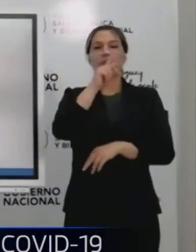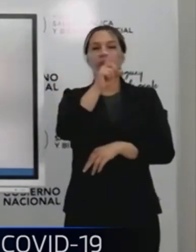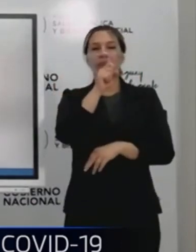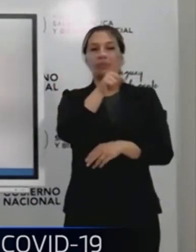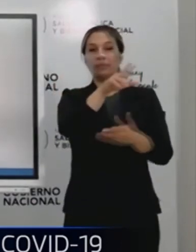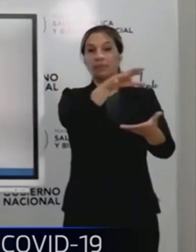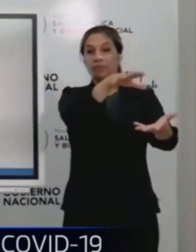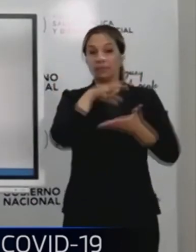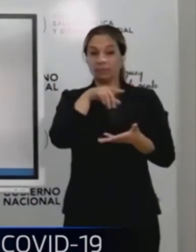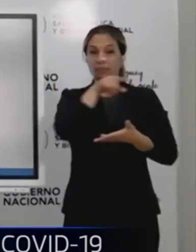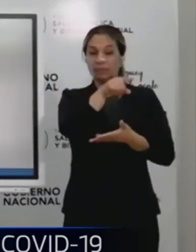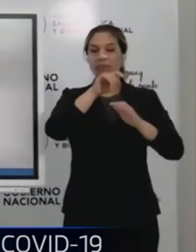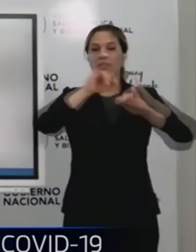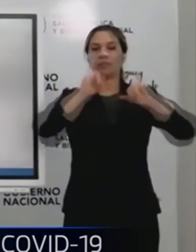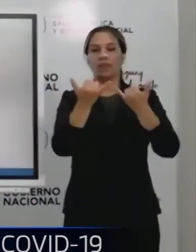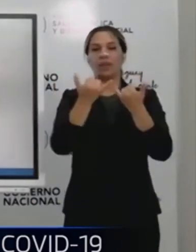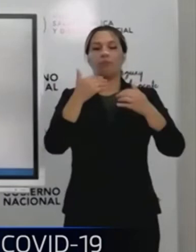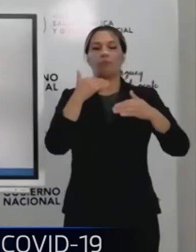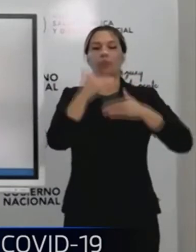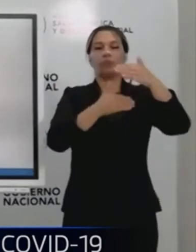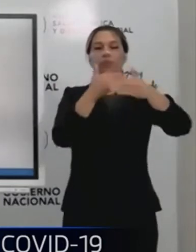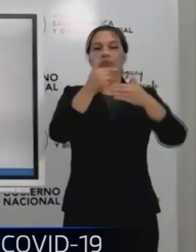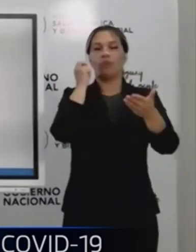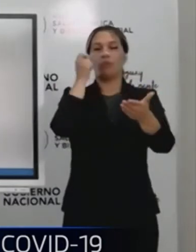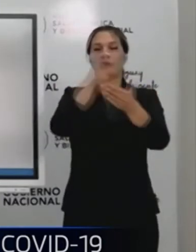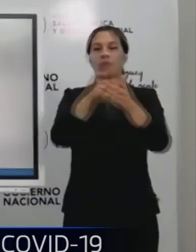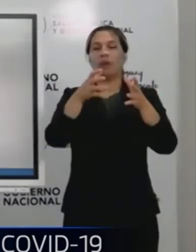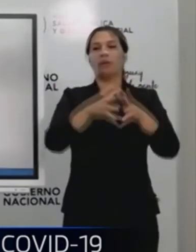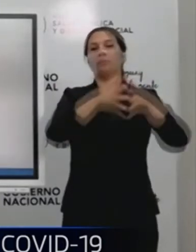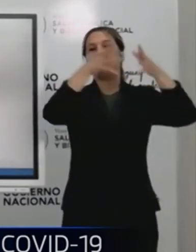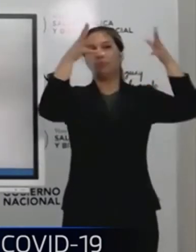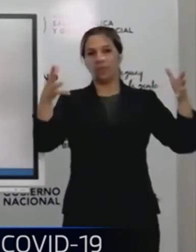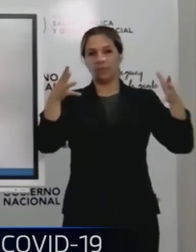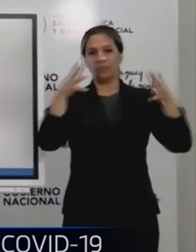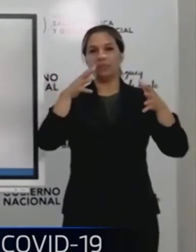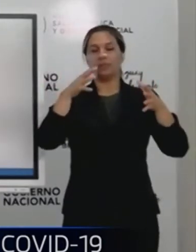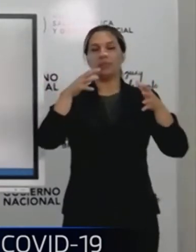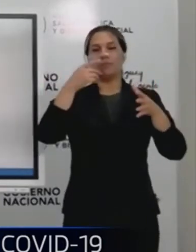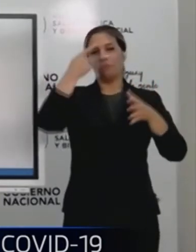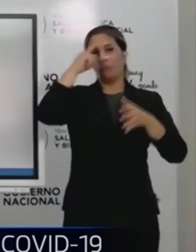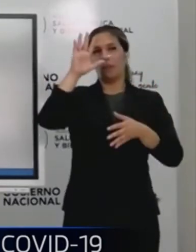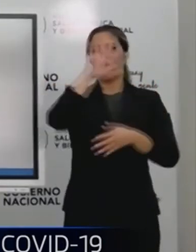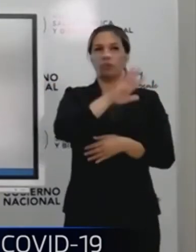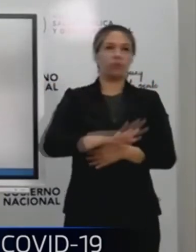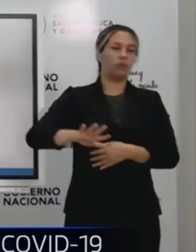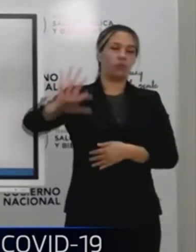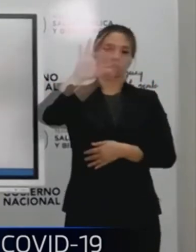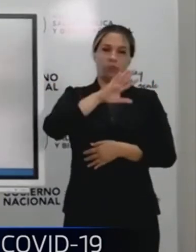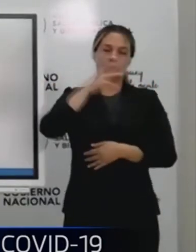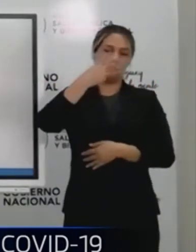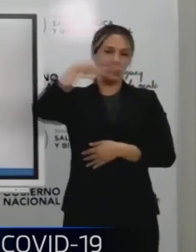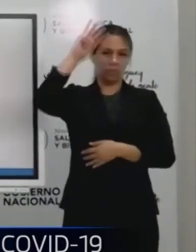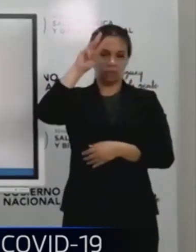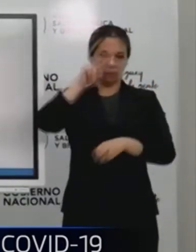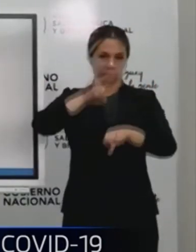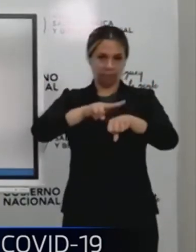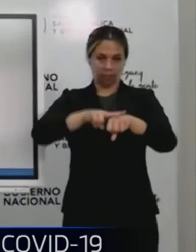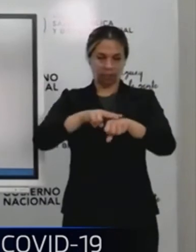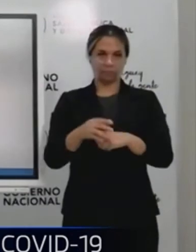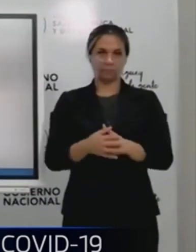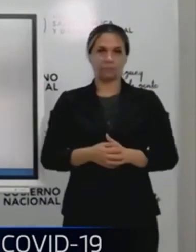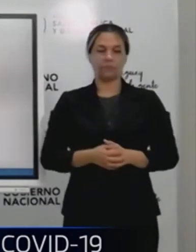con el mecanismo COAS hacer ya la compra más grande, más importante para la mayoría de la población nacional.